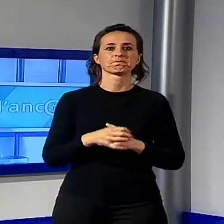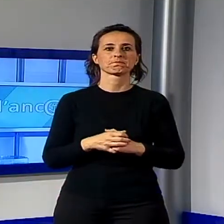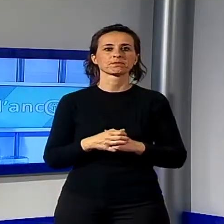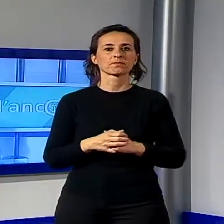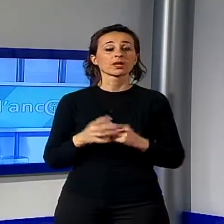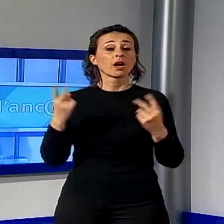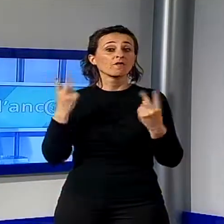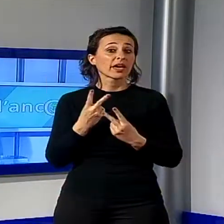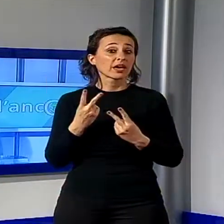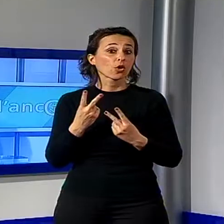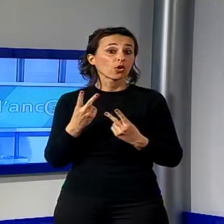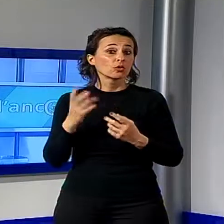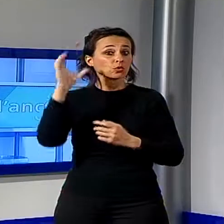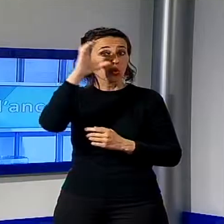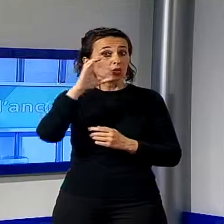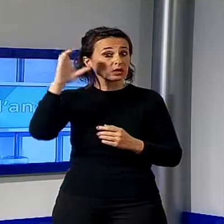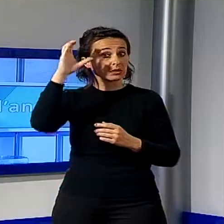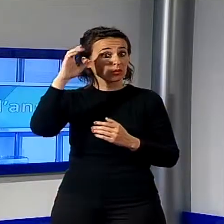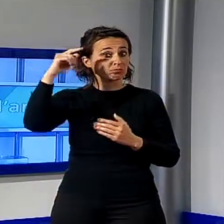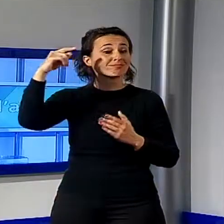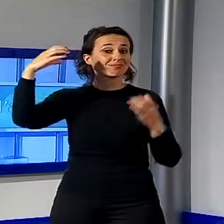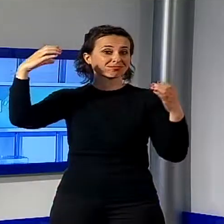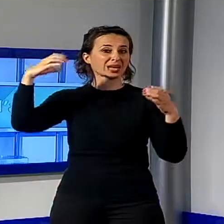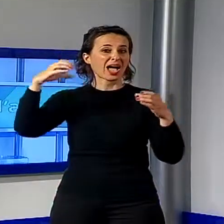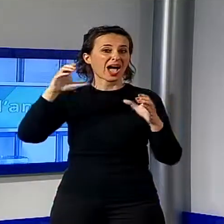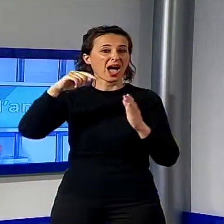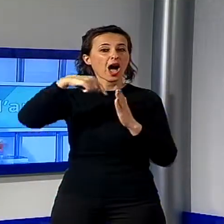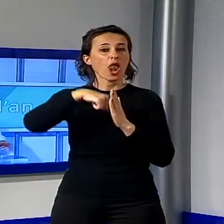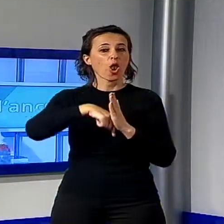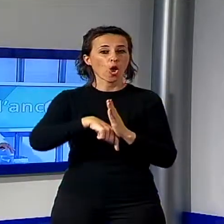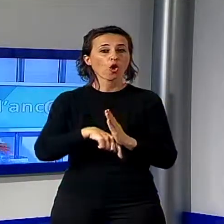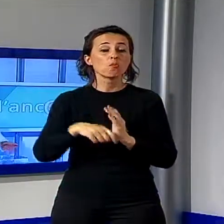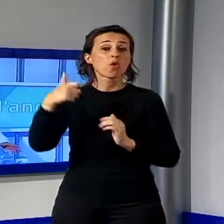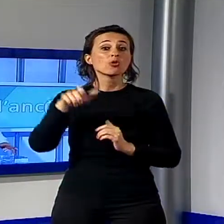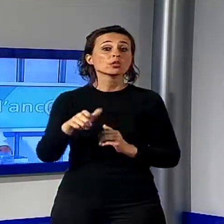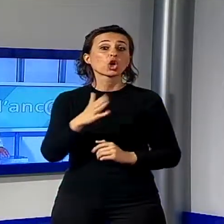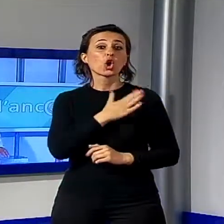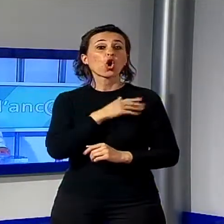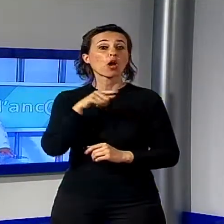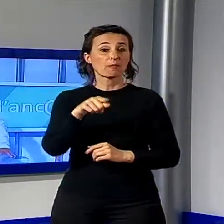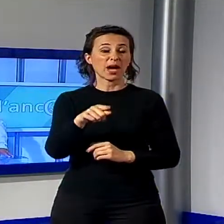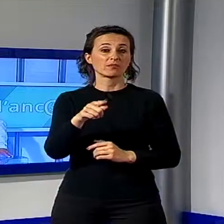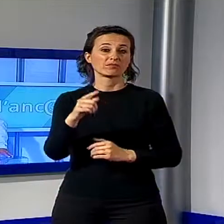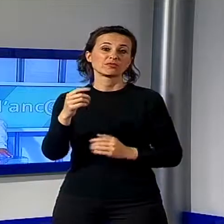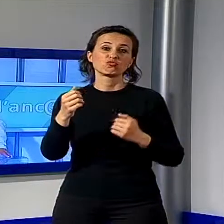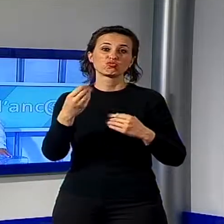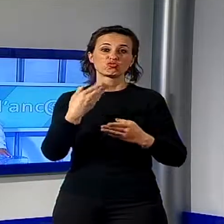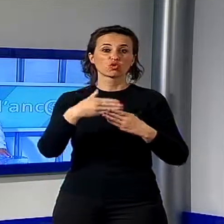turistico registrato nella nostra regione nasce anche dal cemento, che ne sta sfregiando in qualche modo un paesaggio